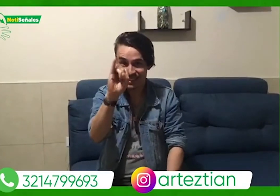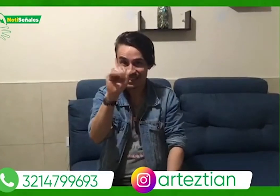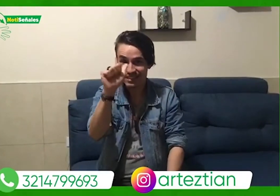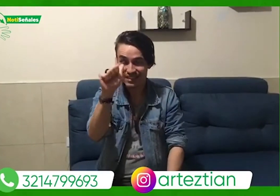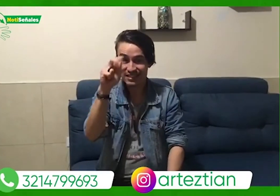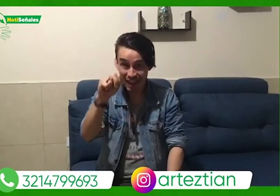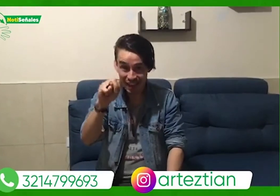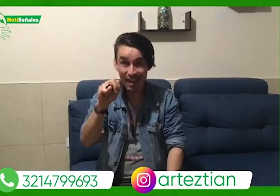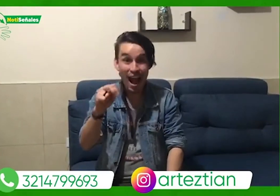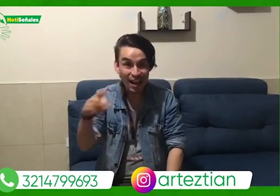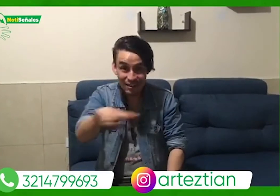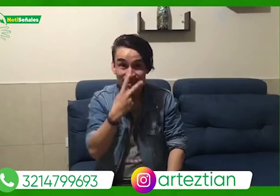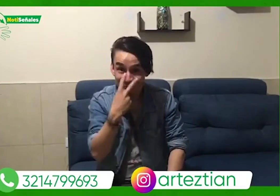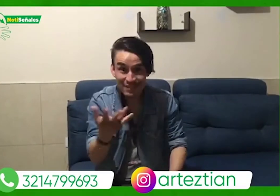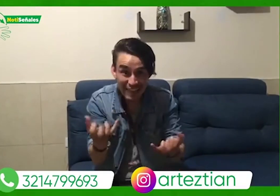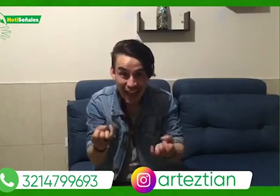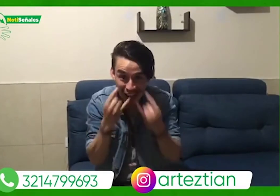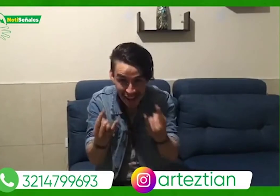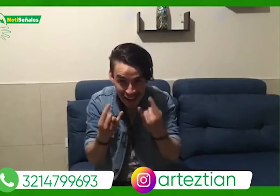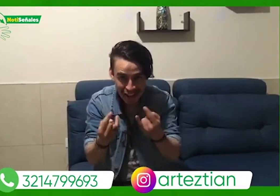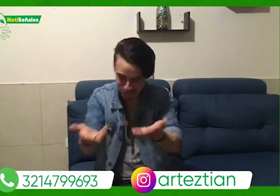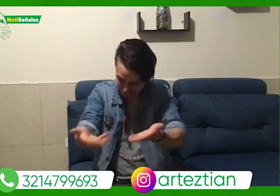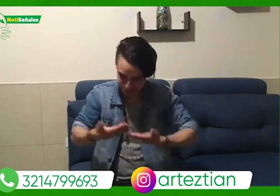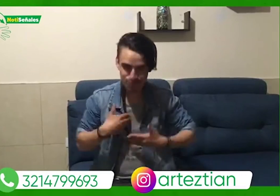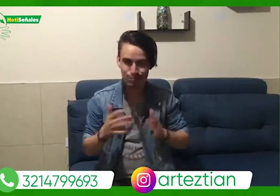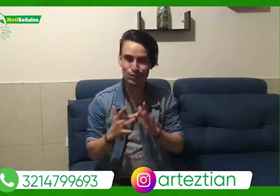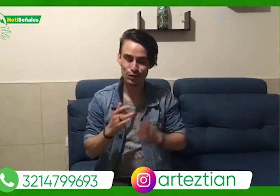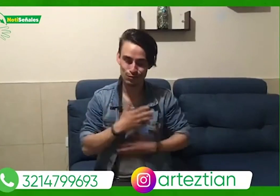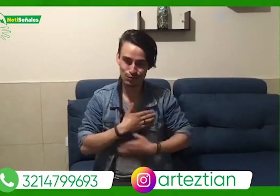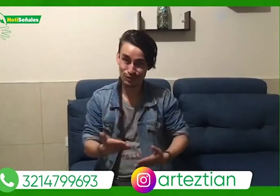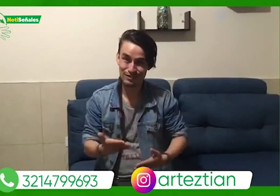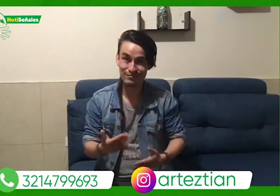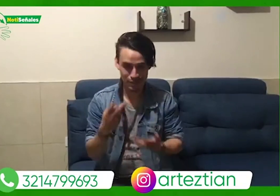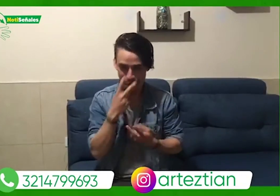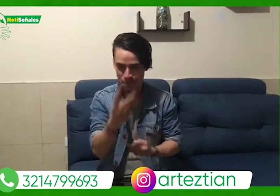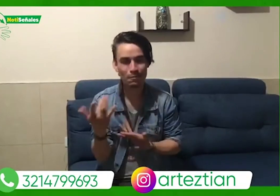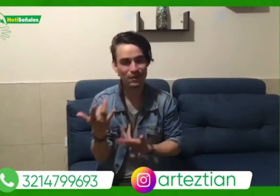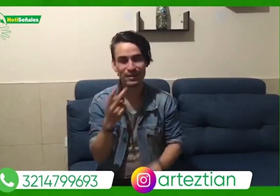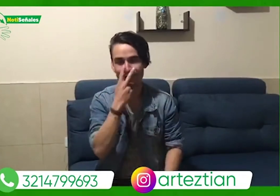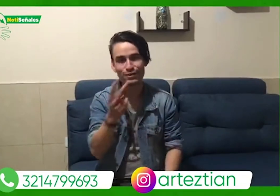si están interesados en algún producto contáctenme y con gusto lo atenderé los espero nos vemos chao